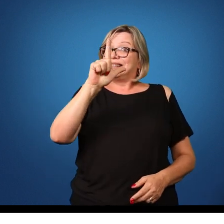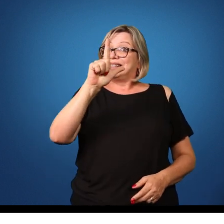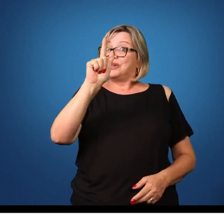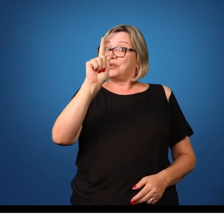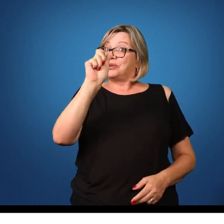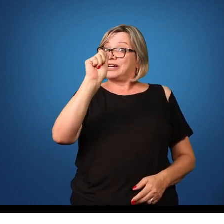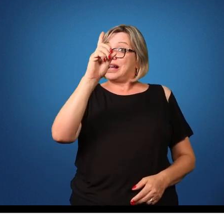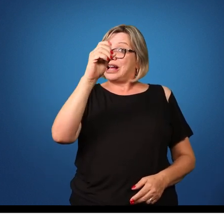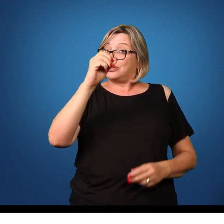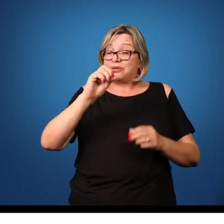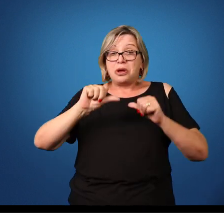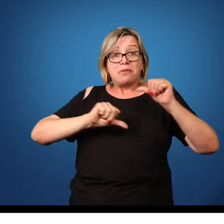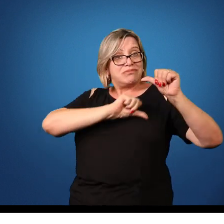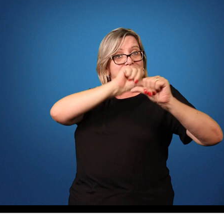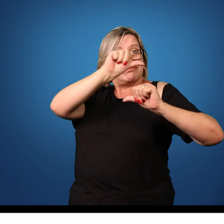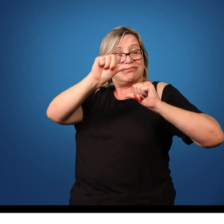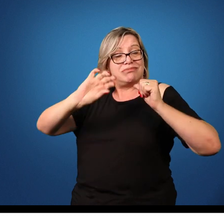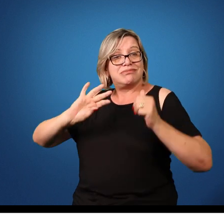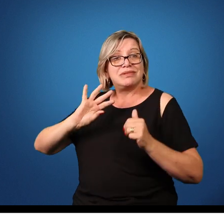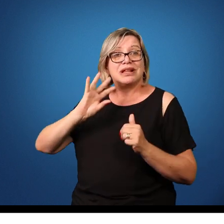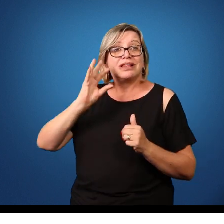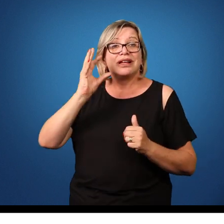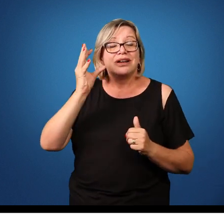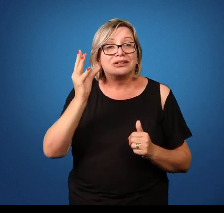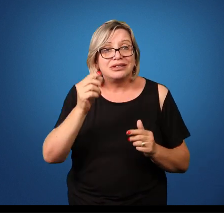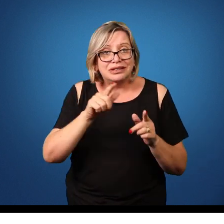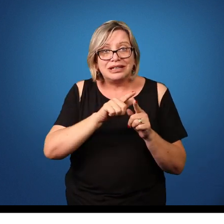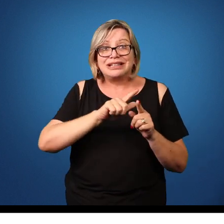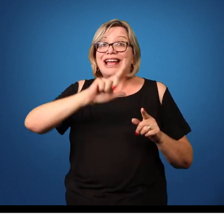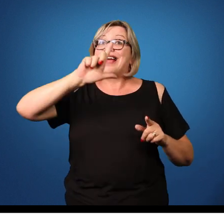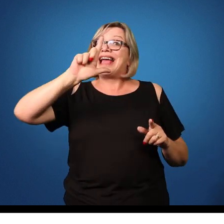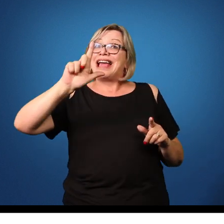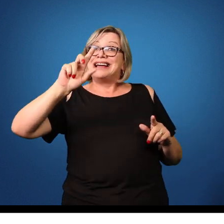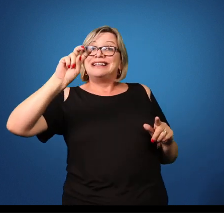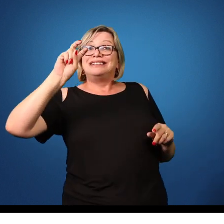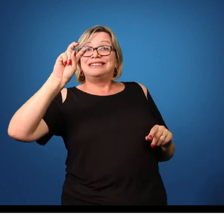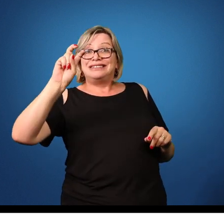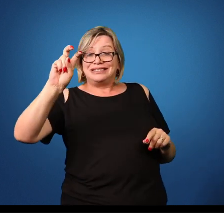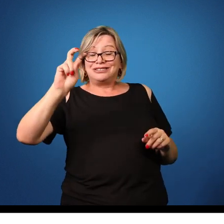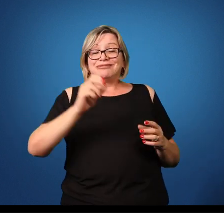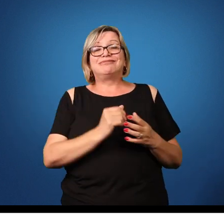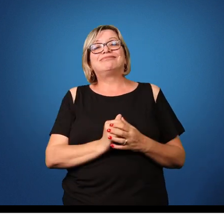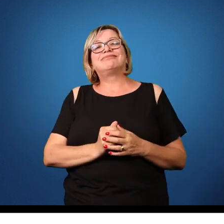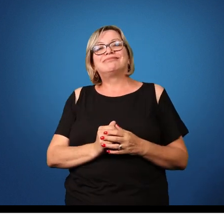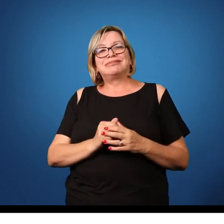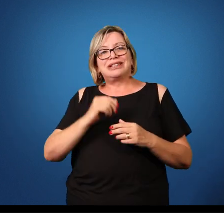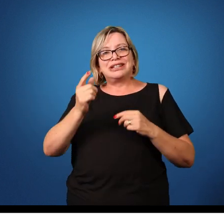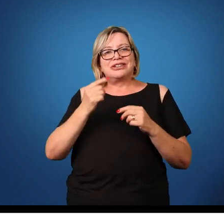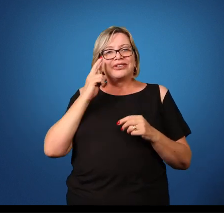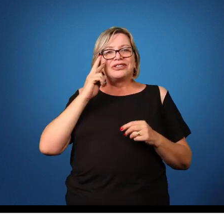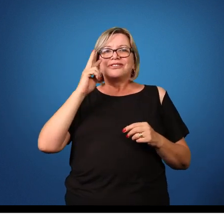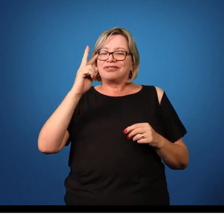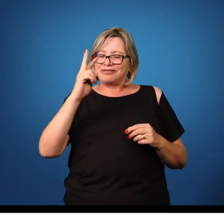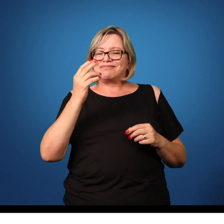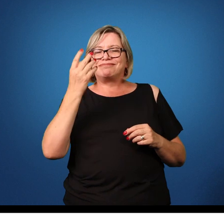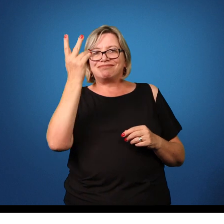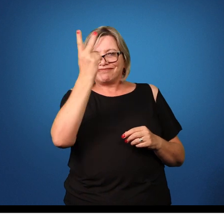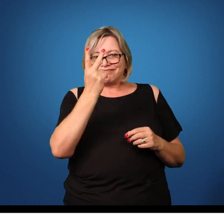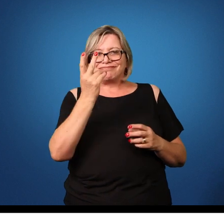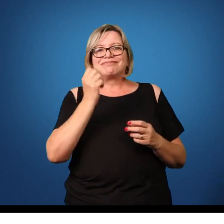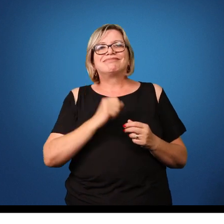nova transformação, uma nova muda, que a gente chama de larva 5, L5, como representado aqui na figura.